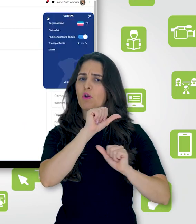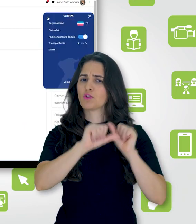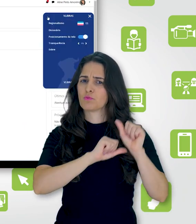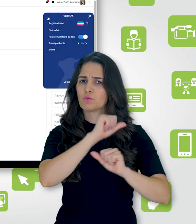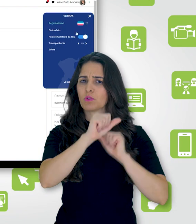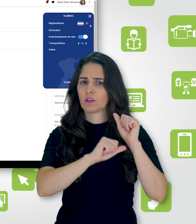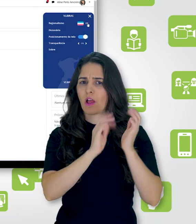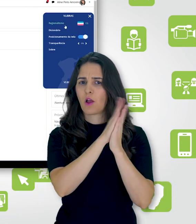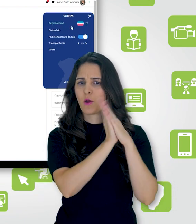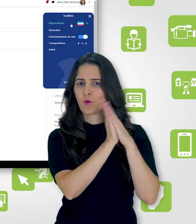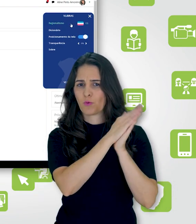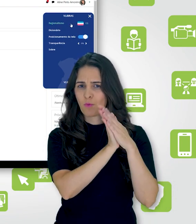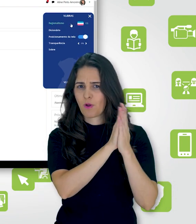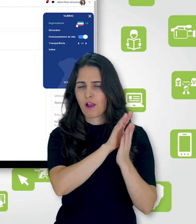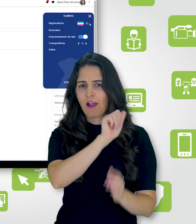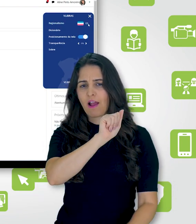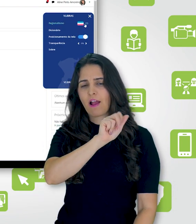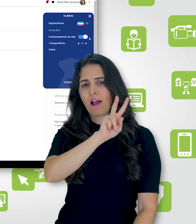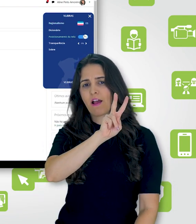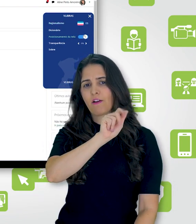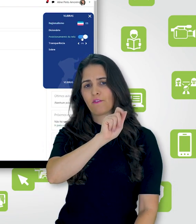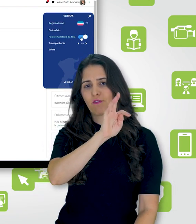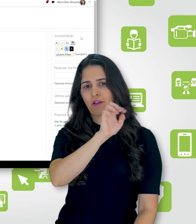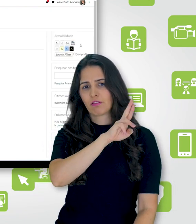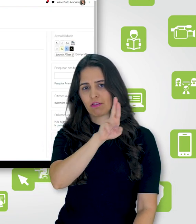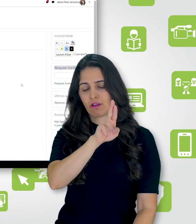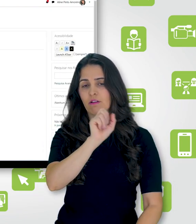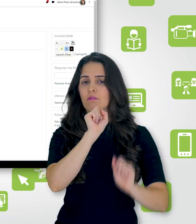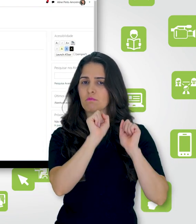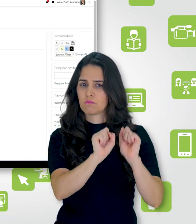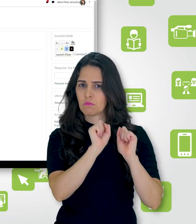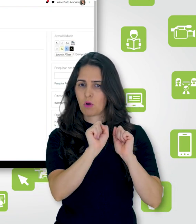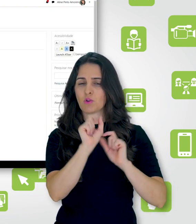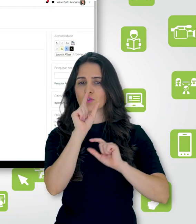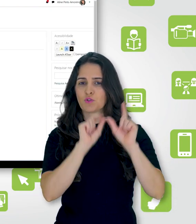na esquerda, podemos escolher o regionalismo, o posicionamento da tela.